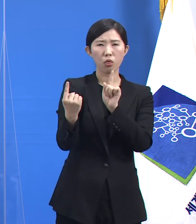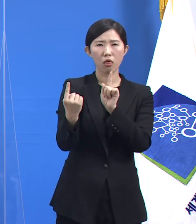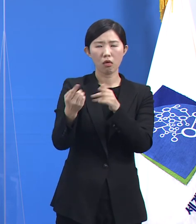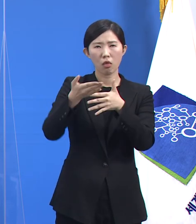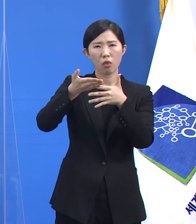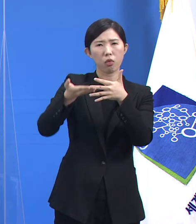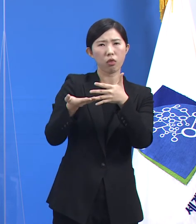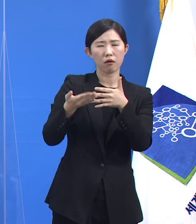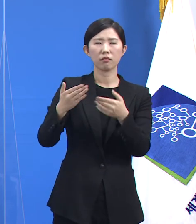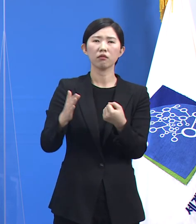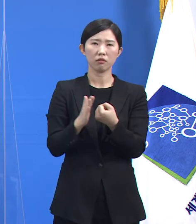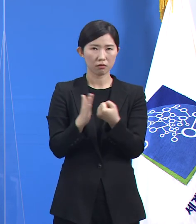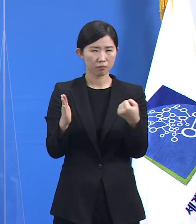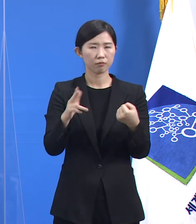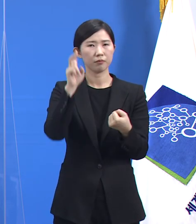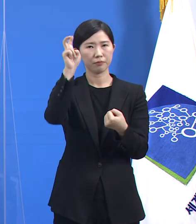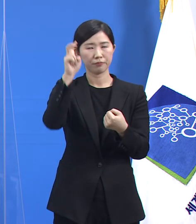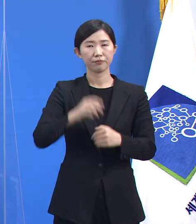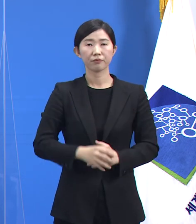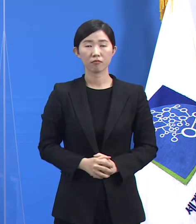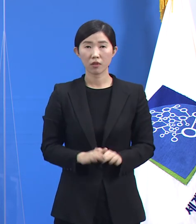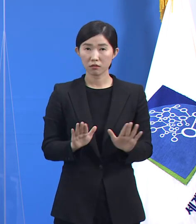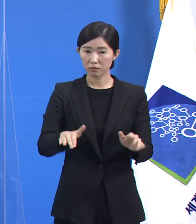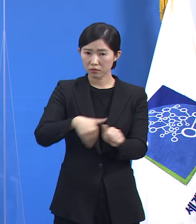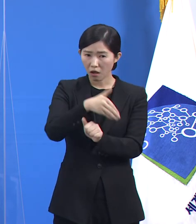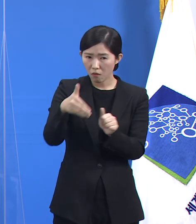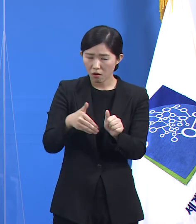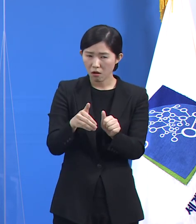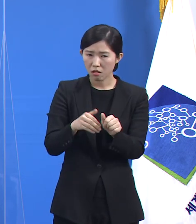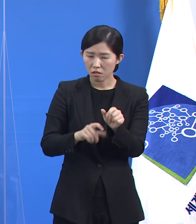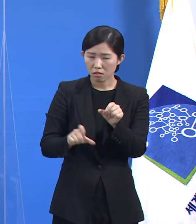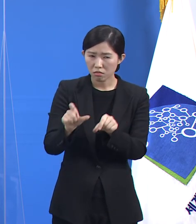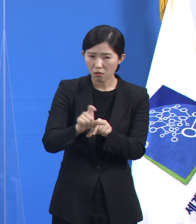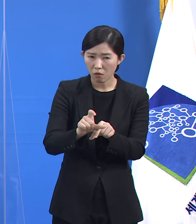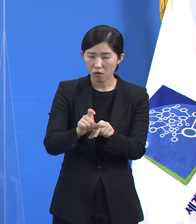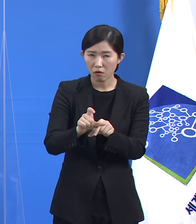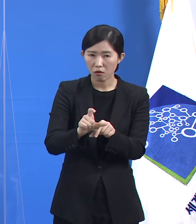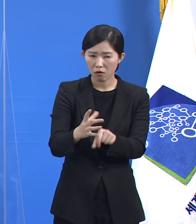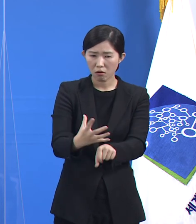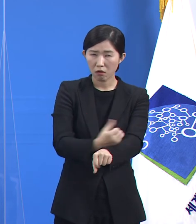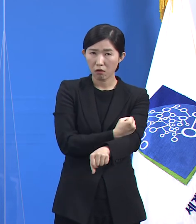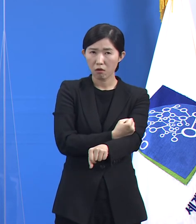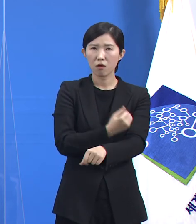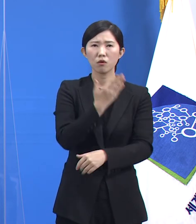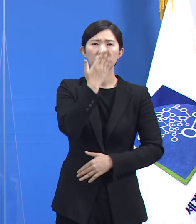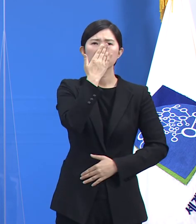냉철한 시점으로 바라보자면 상황이 다시 악화될 수도 있는 그런 시기입니다.